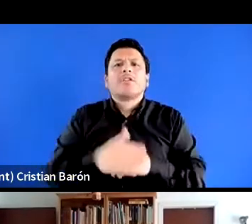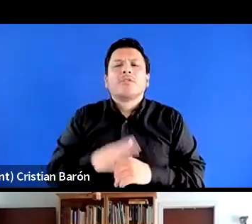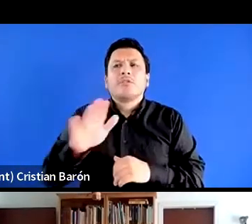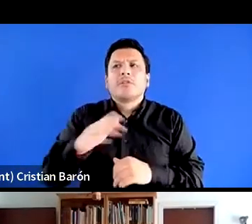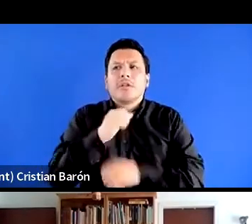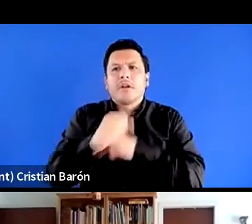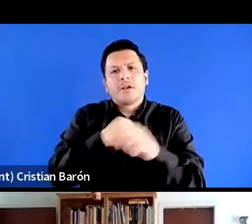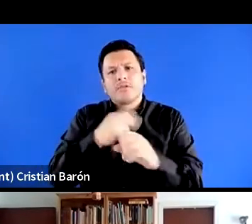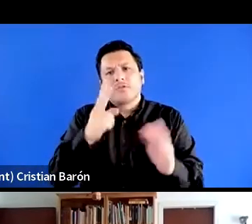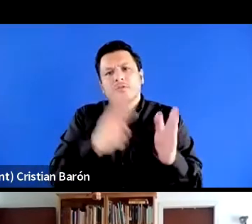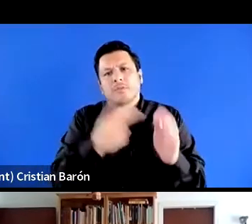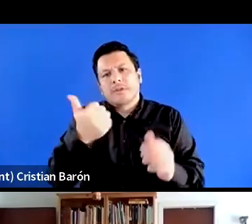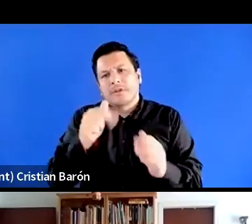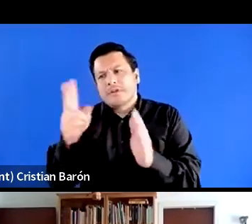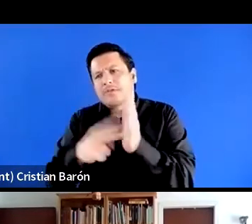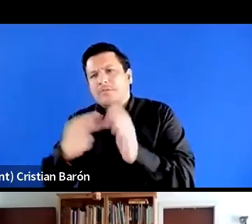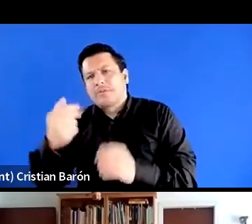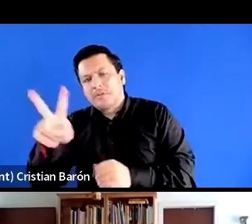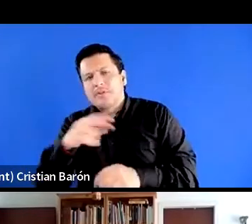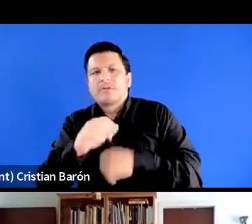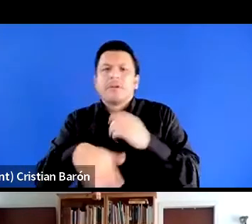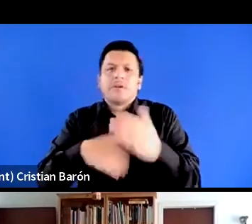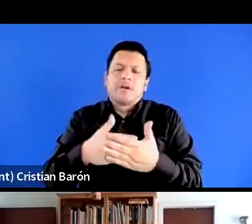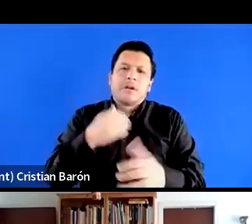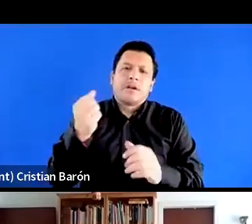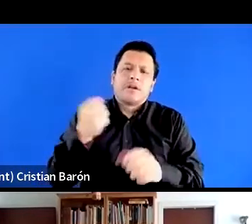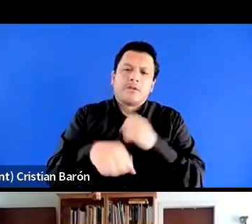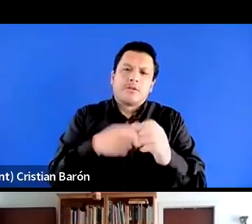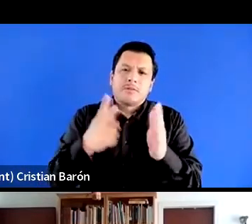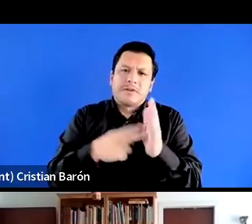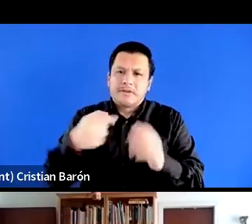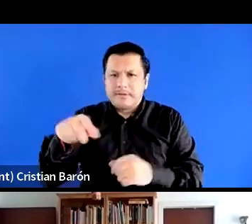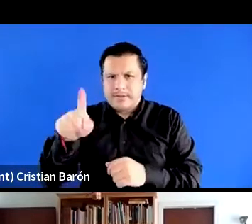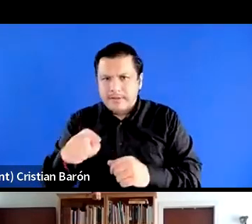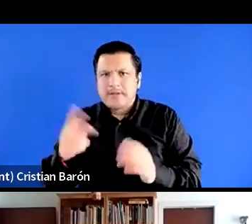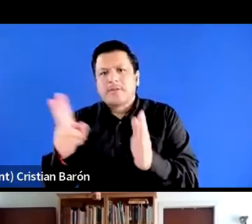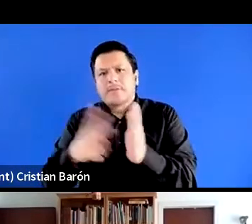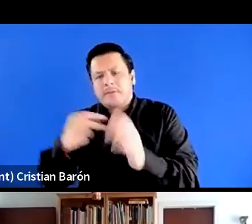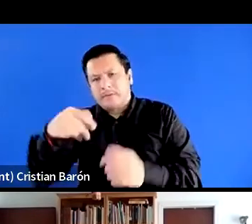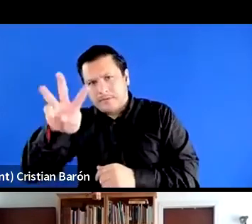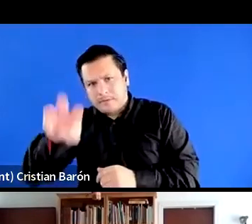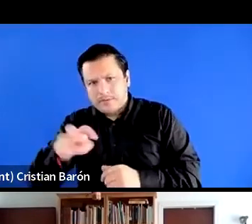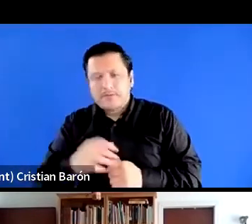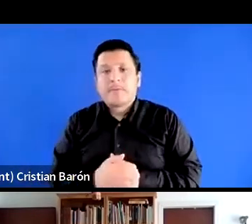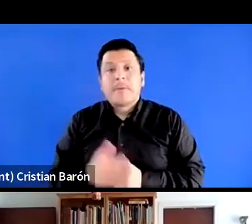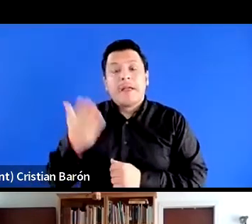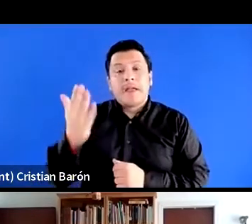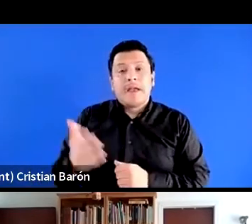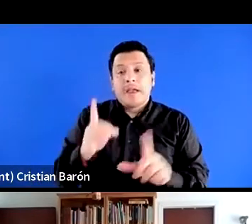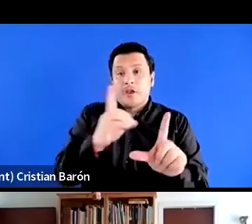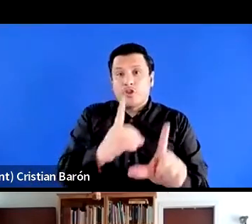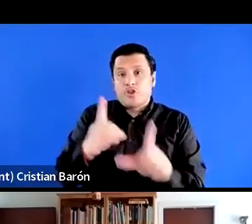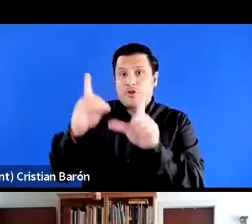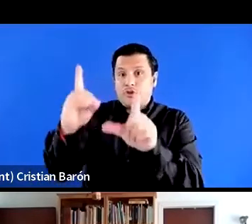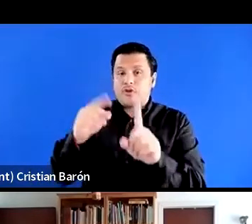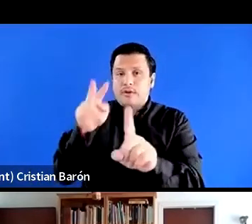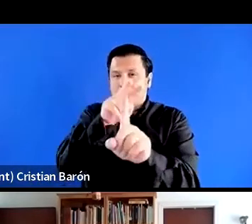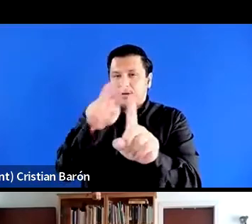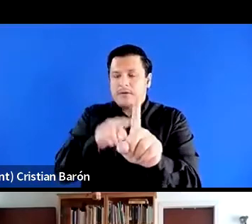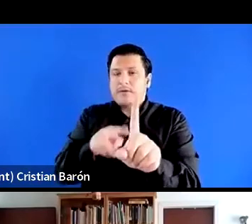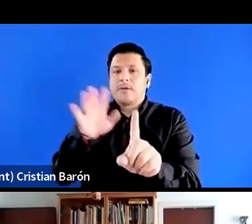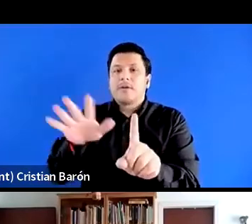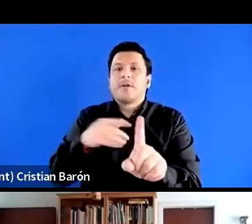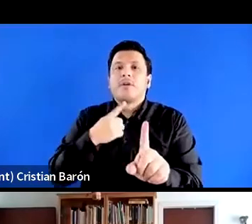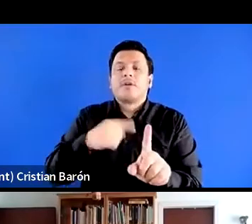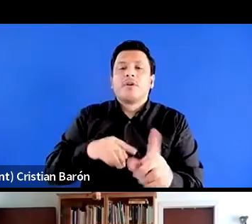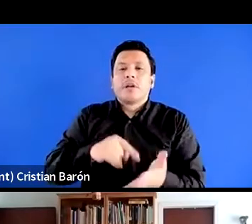y en el 2016 y 2018. Ella es doctora en Antropología de la Escuela